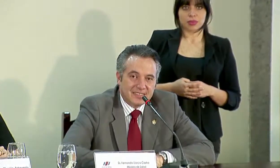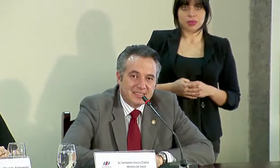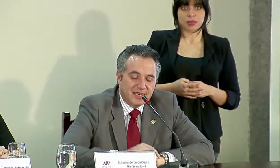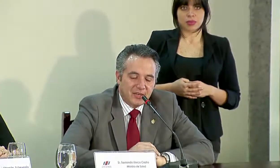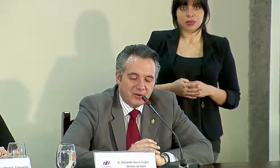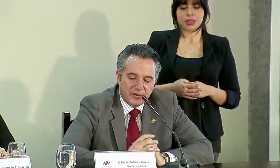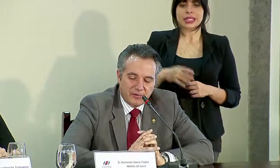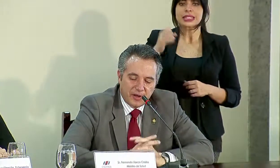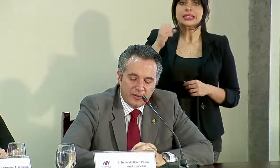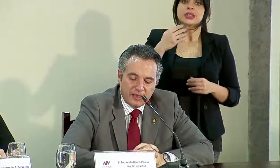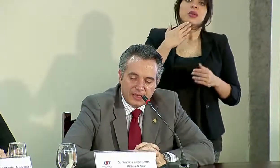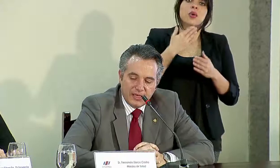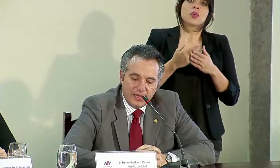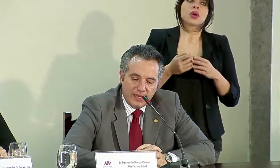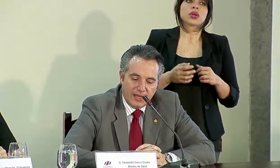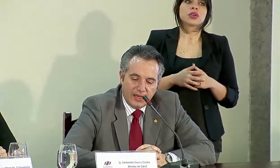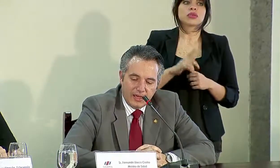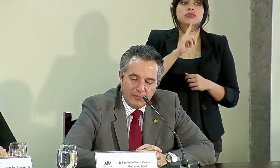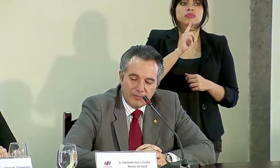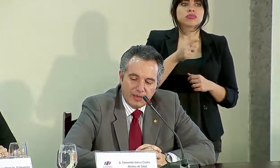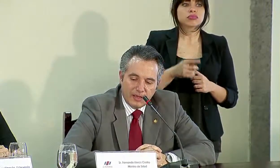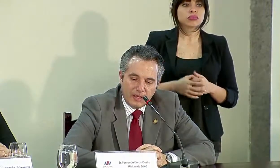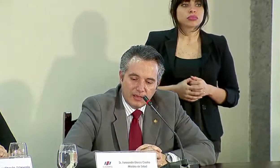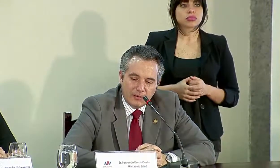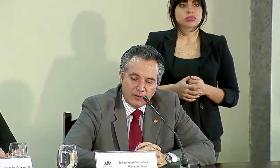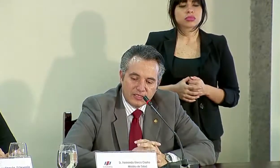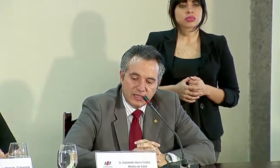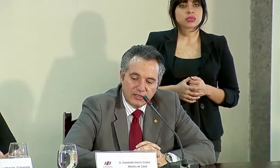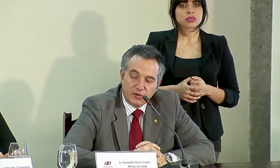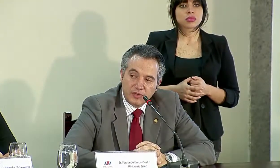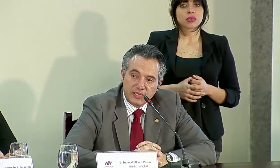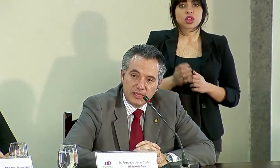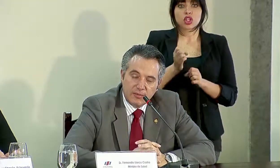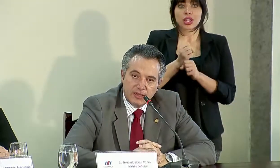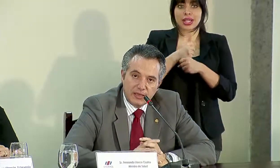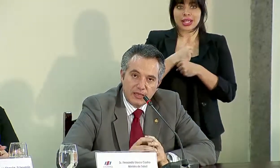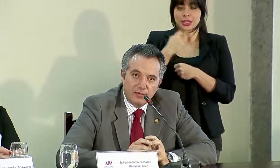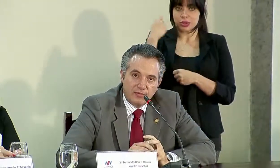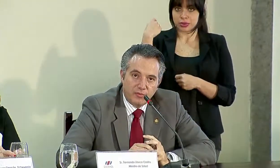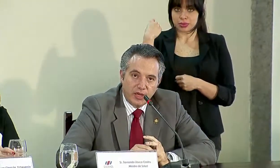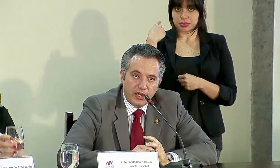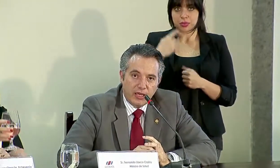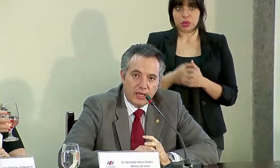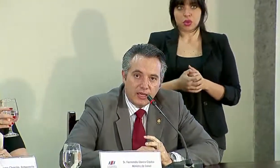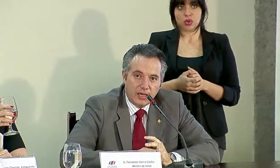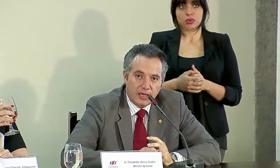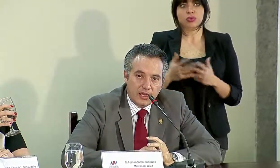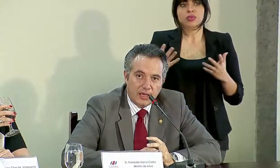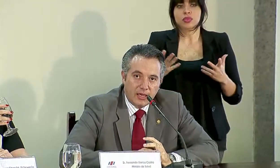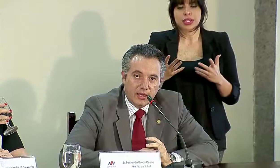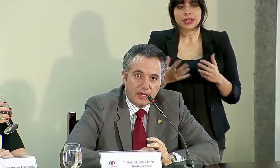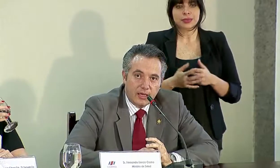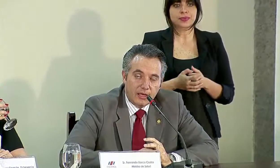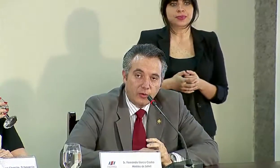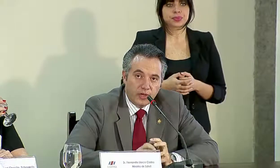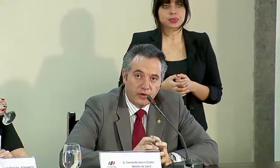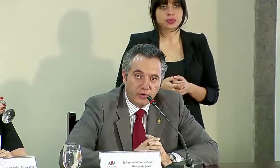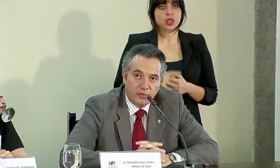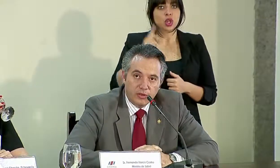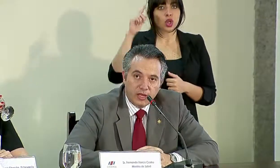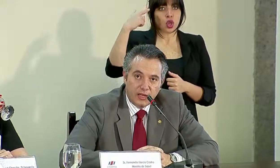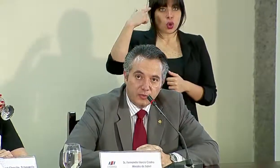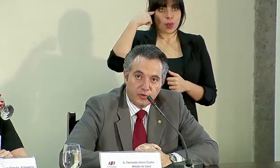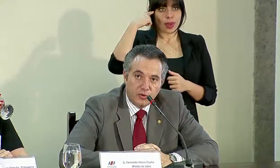Sí, no, realmente lo que se hizo recientemente fue que el